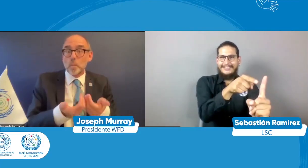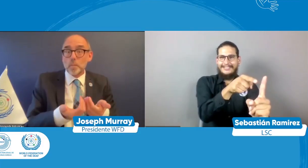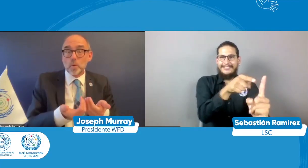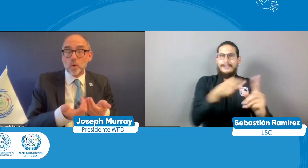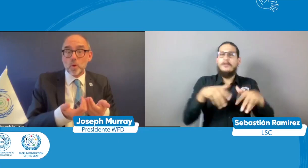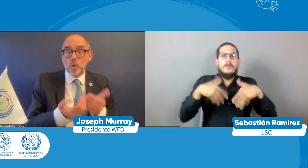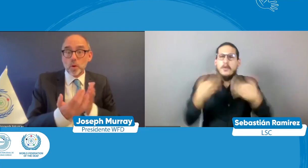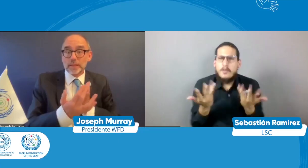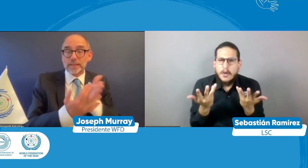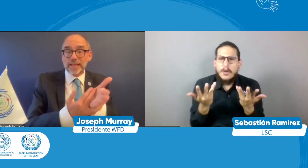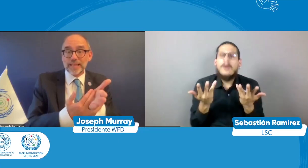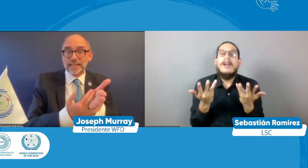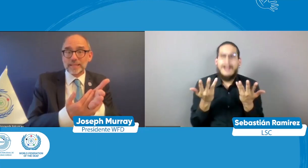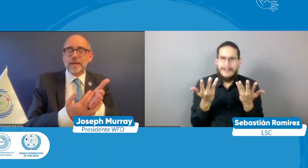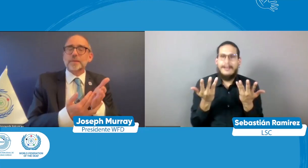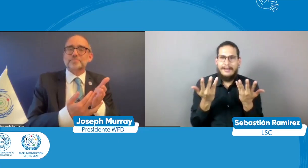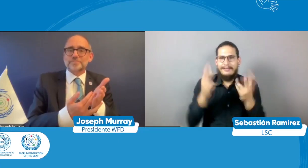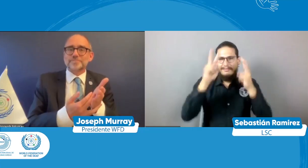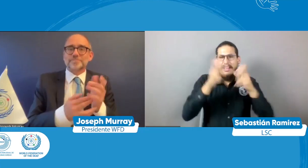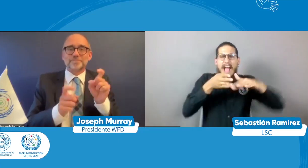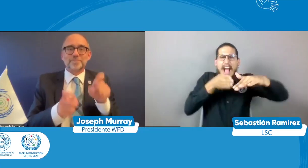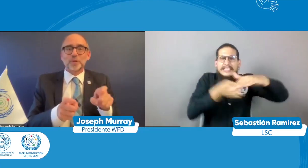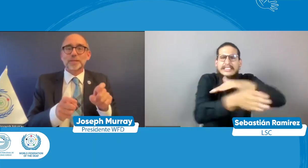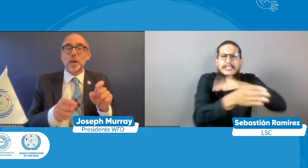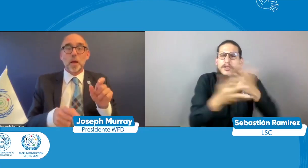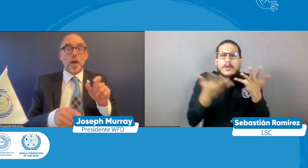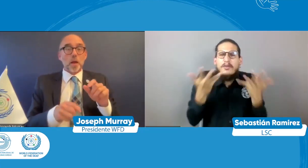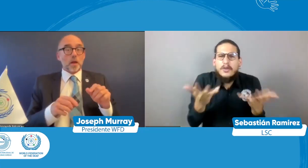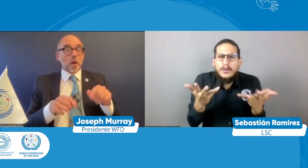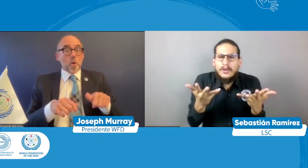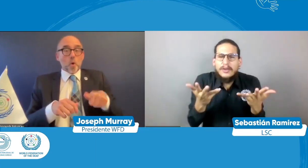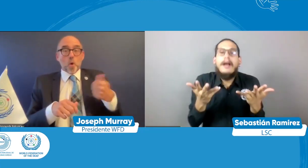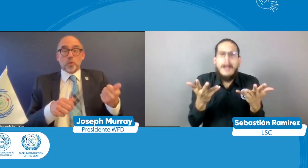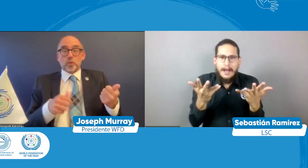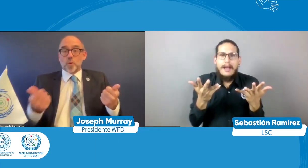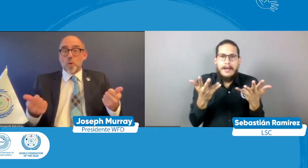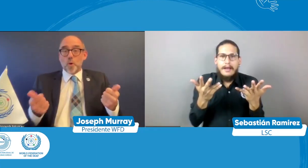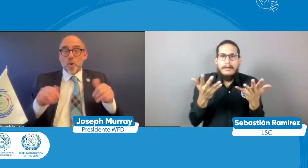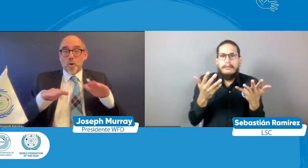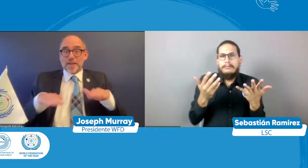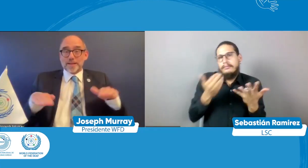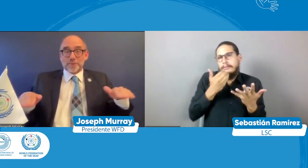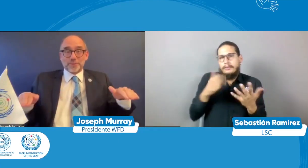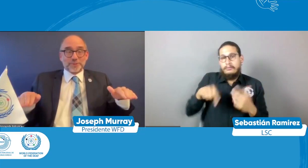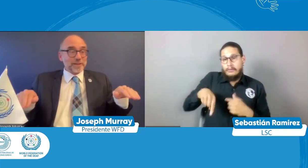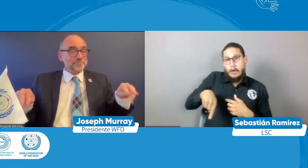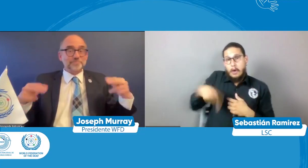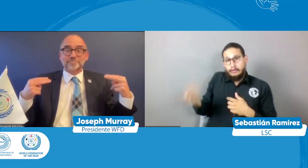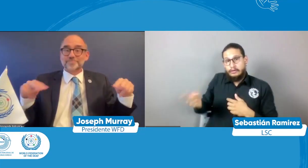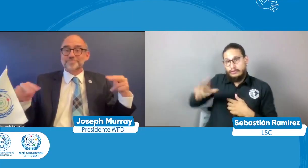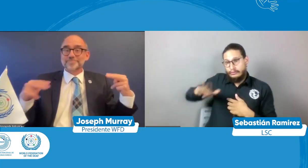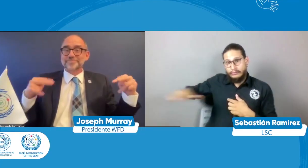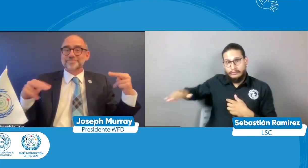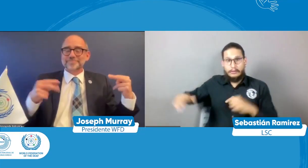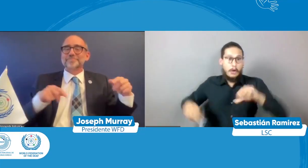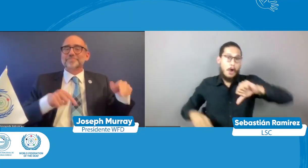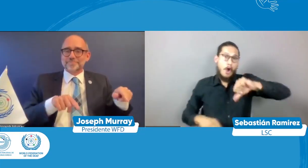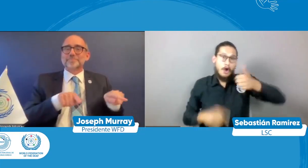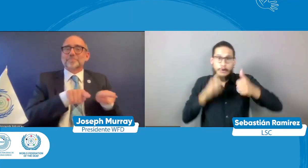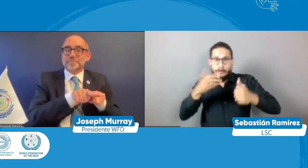de la lengua de señas y ese acceso directo ¿cómo se logra? se requiere que los demás niños